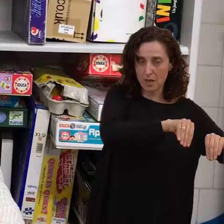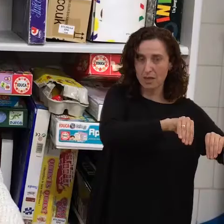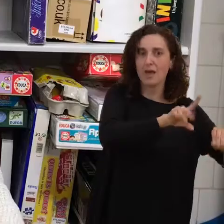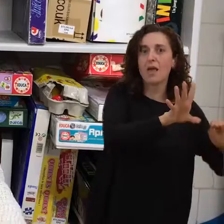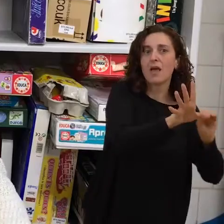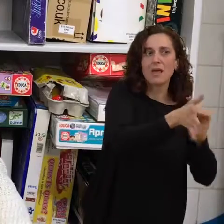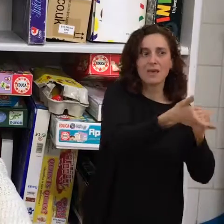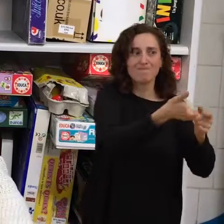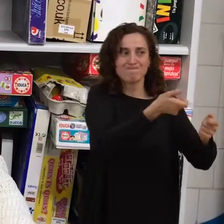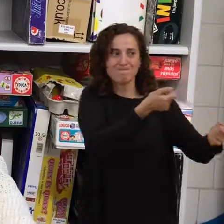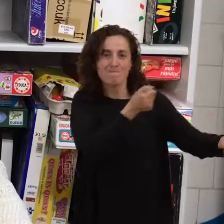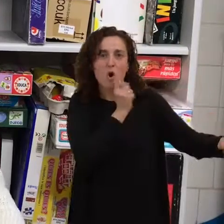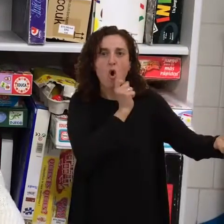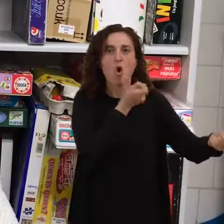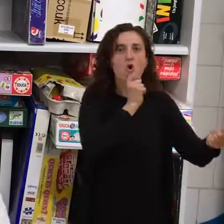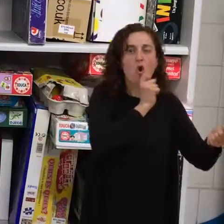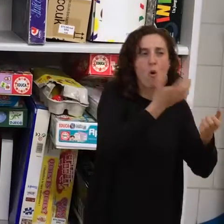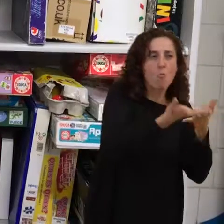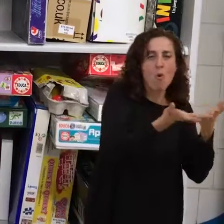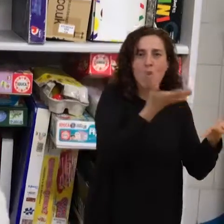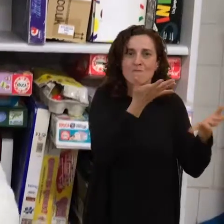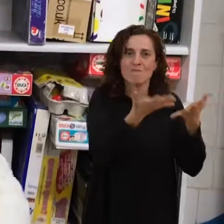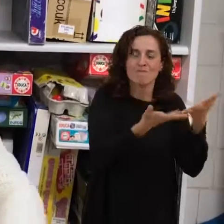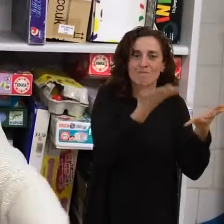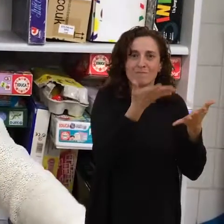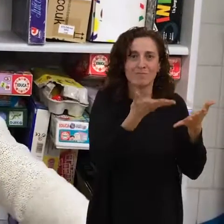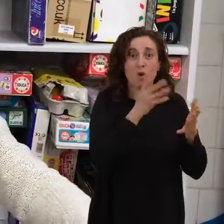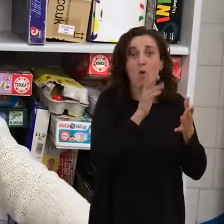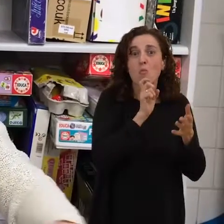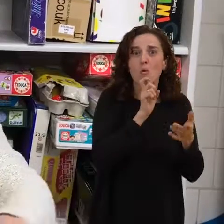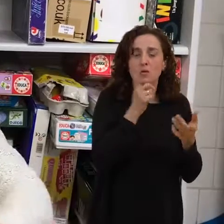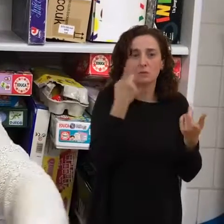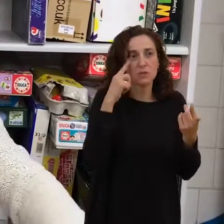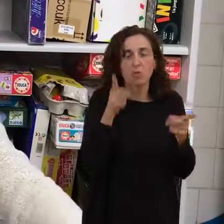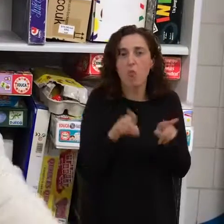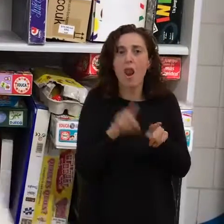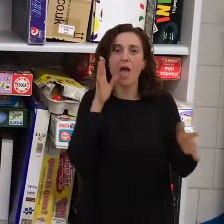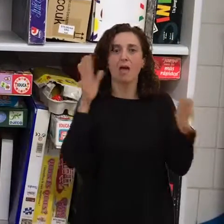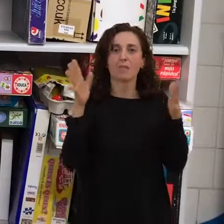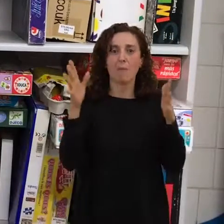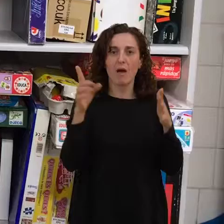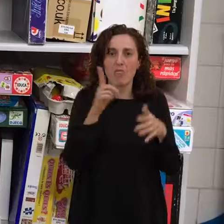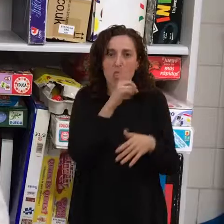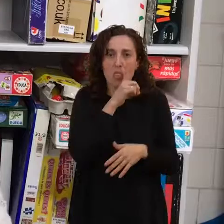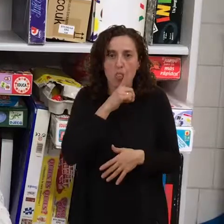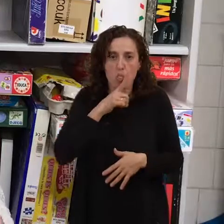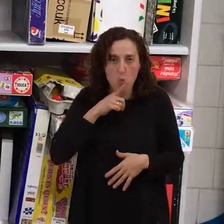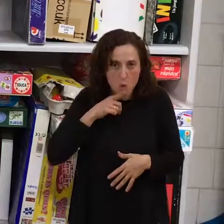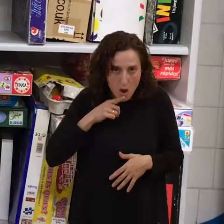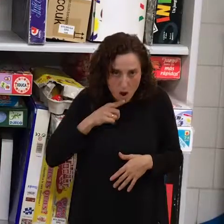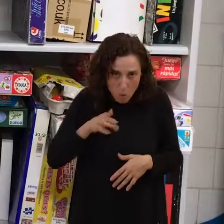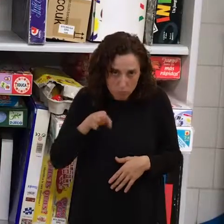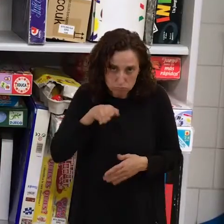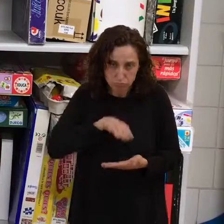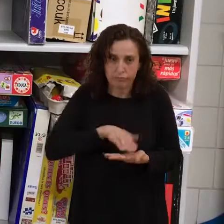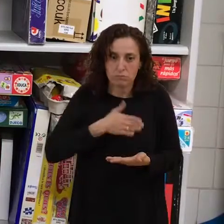tampoco las etapas de duelo son las mismas que lo tienen que vivir y no saben